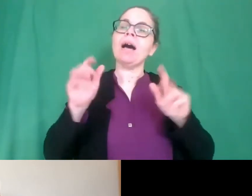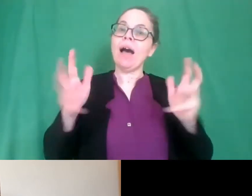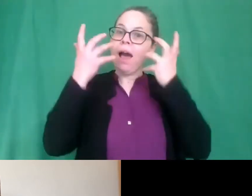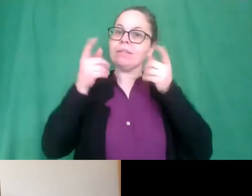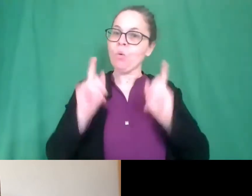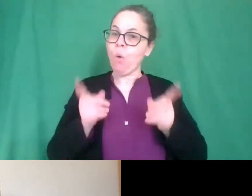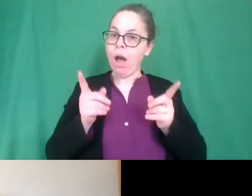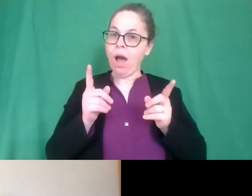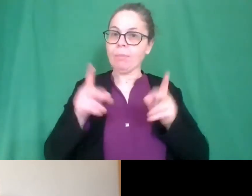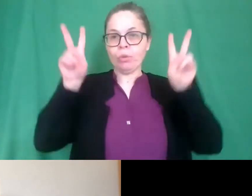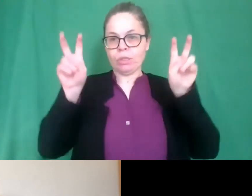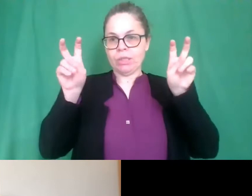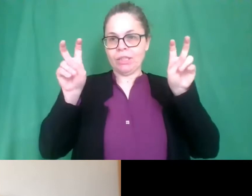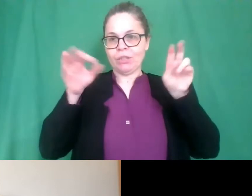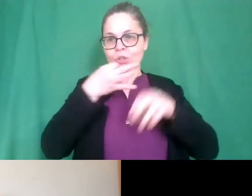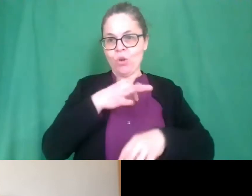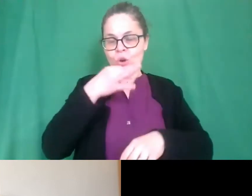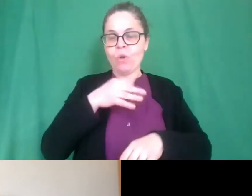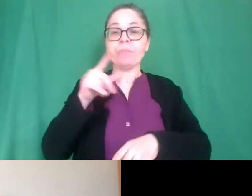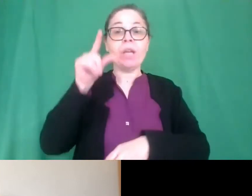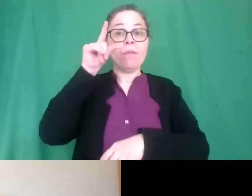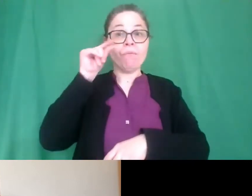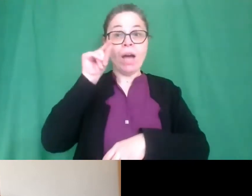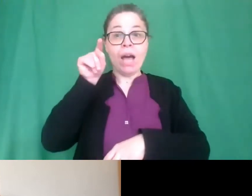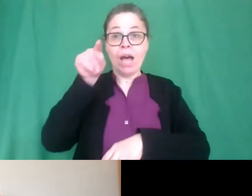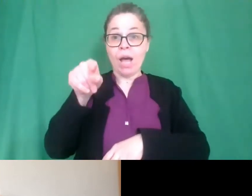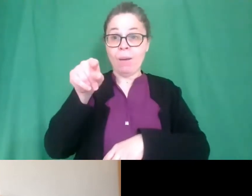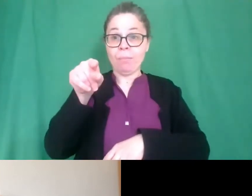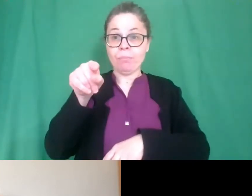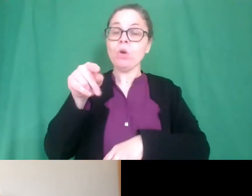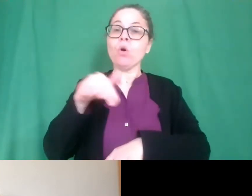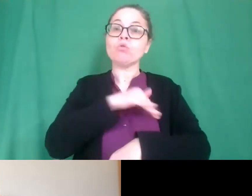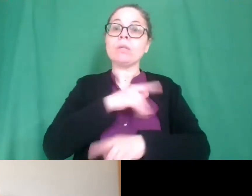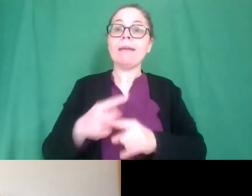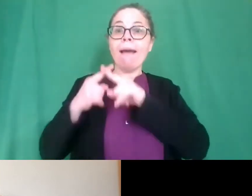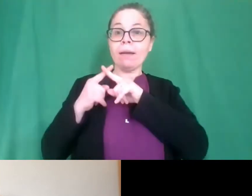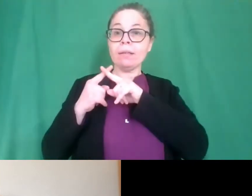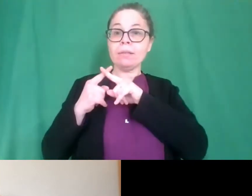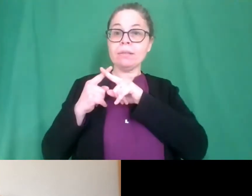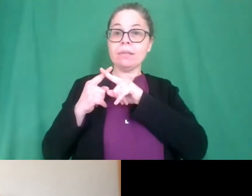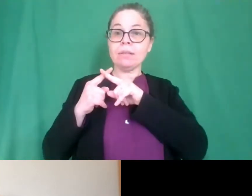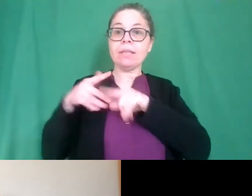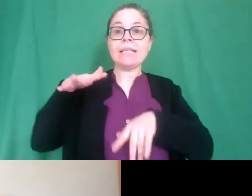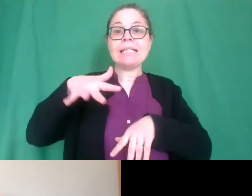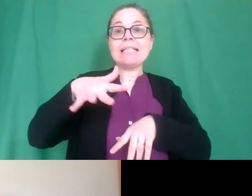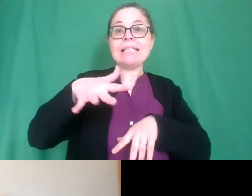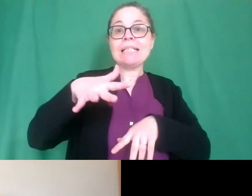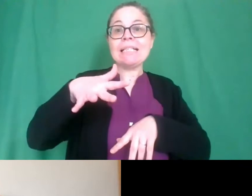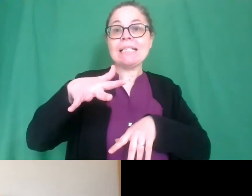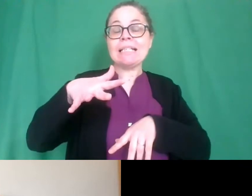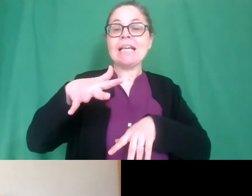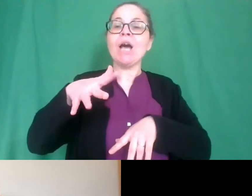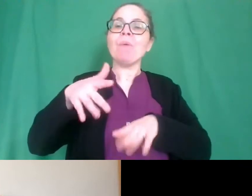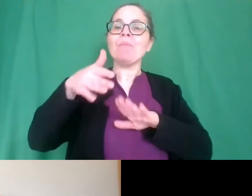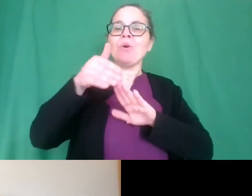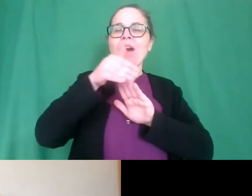della della relazione. Fabio è un nostro ex allievo, è ora laureando in scienze del linguaggio